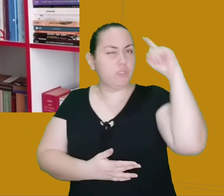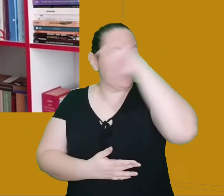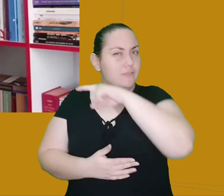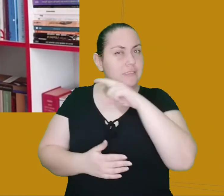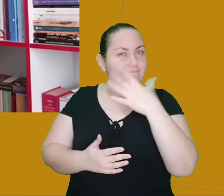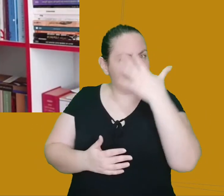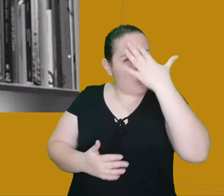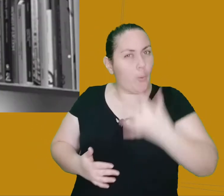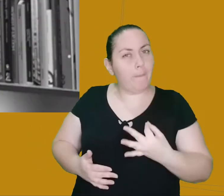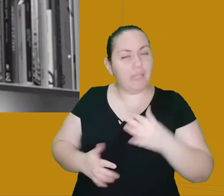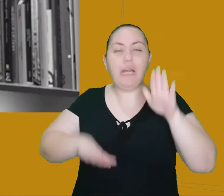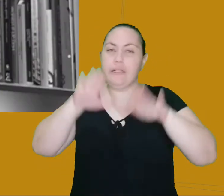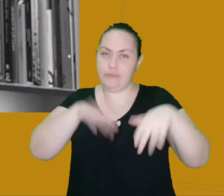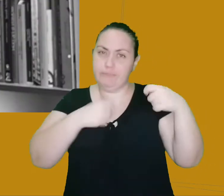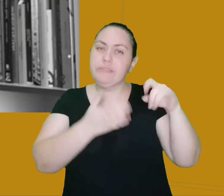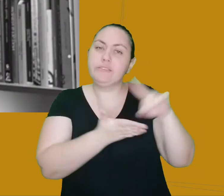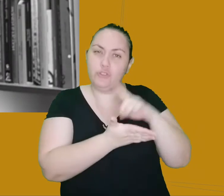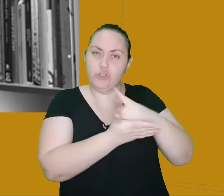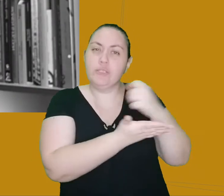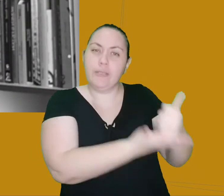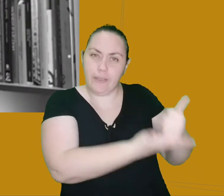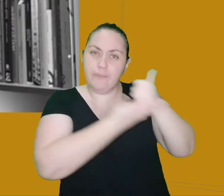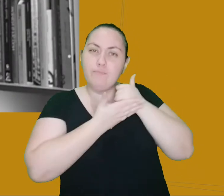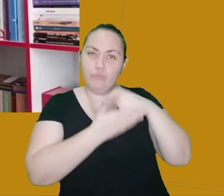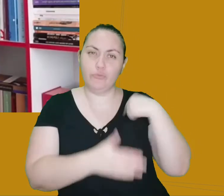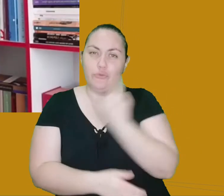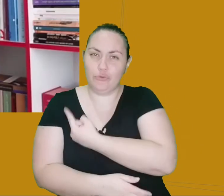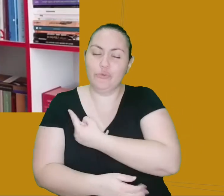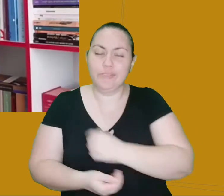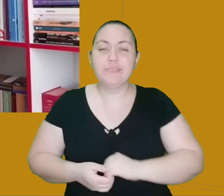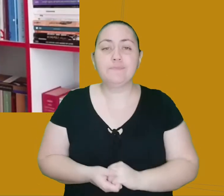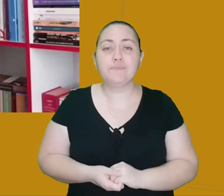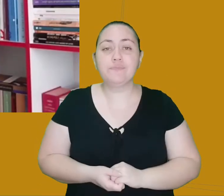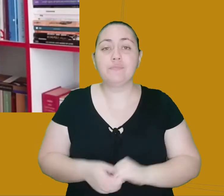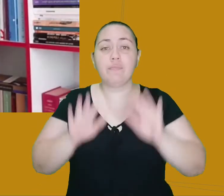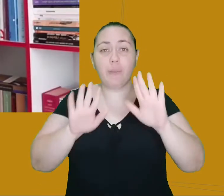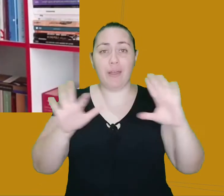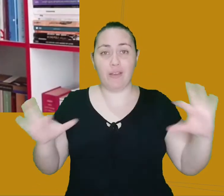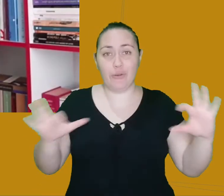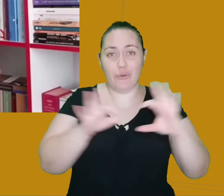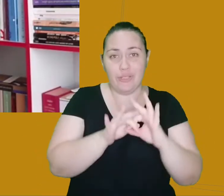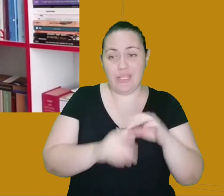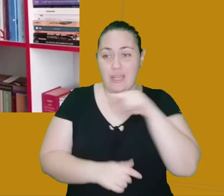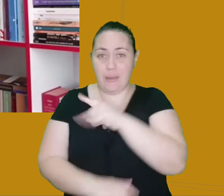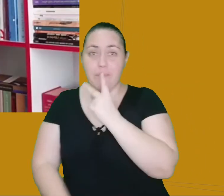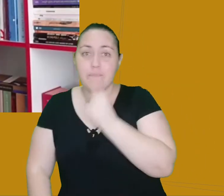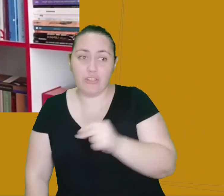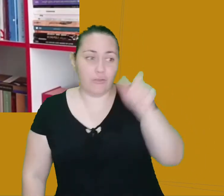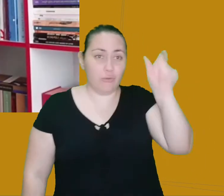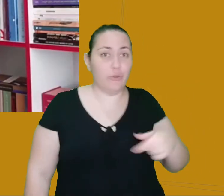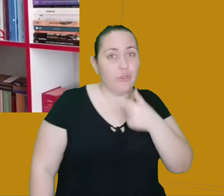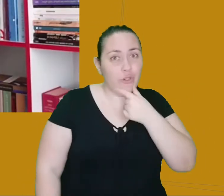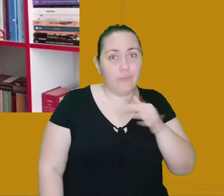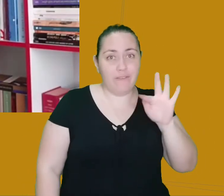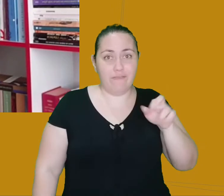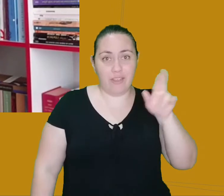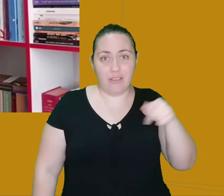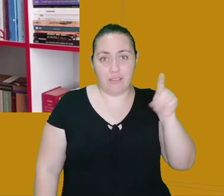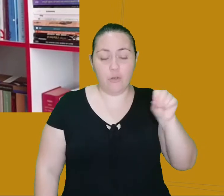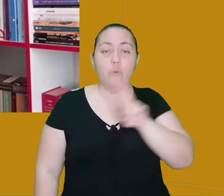compreender. Às vezes precisa de um dicionário para dar uma ajudinha. Essa conexão entre a Álva do Machado e a do Fernão Mendes Pinto pode ser chamada